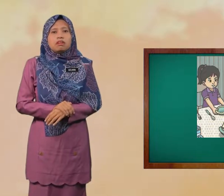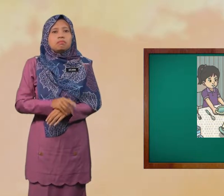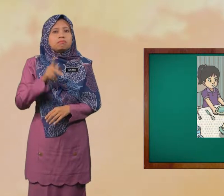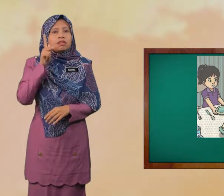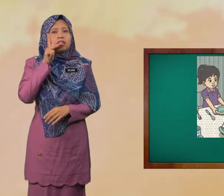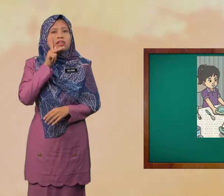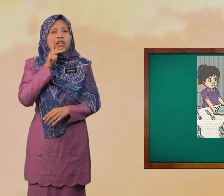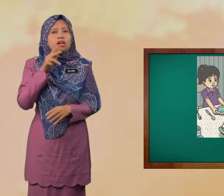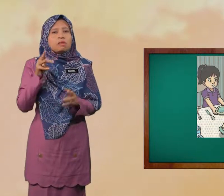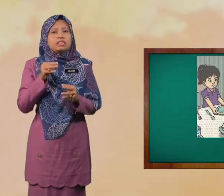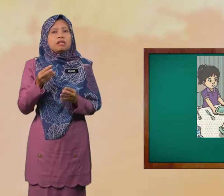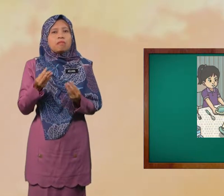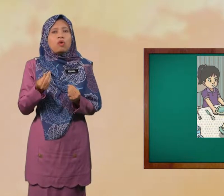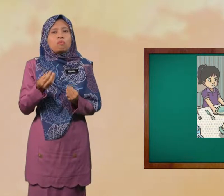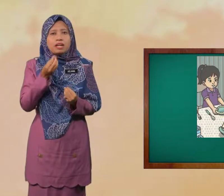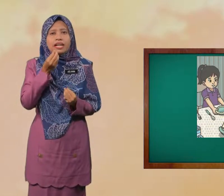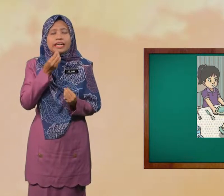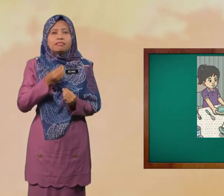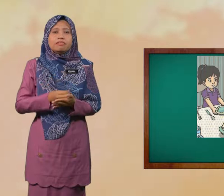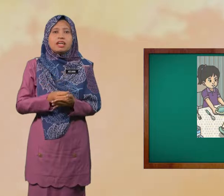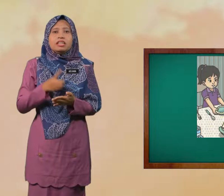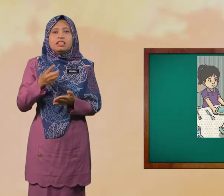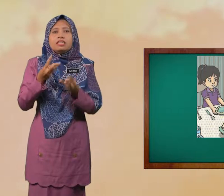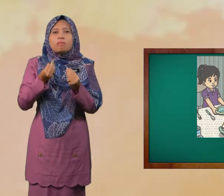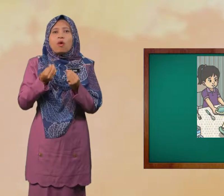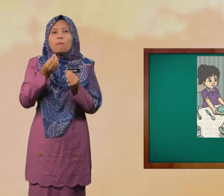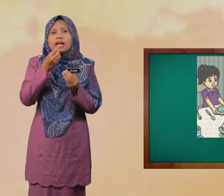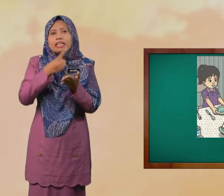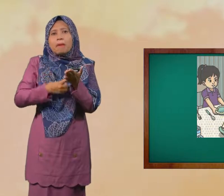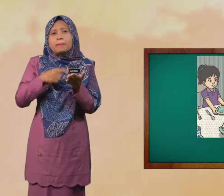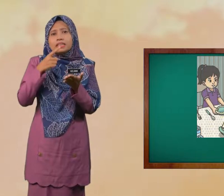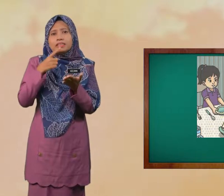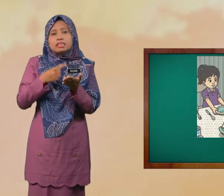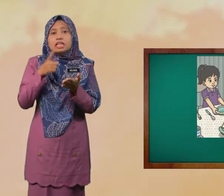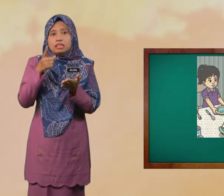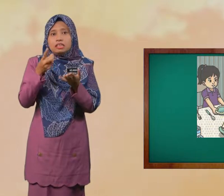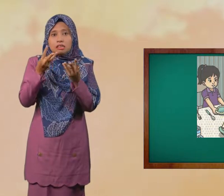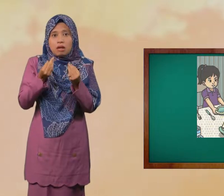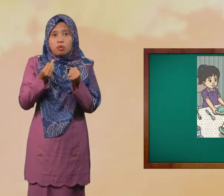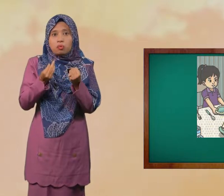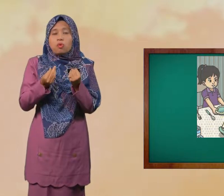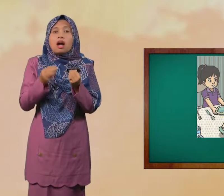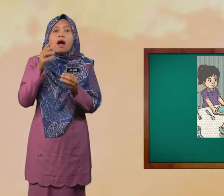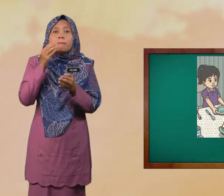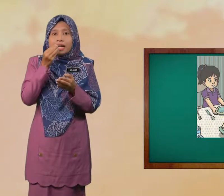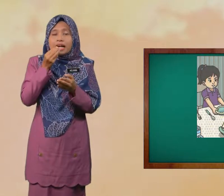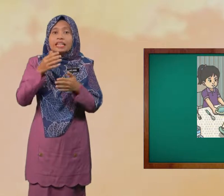Kakak Macam Mahu Makan Dia Mahu Makan Apa Dia Mahu Makan